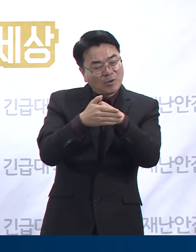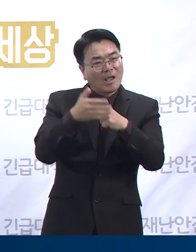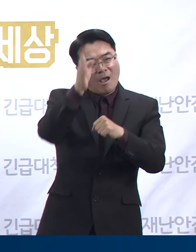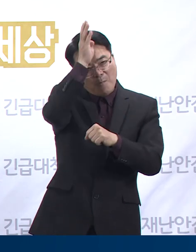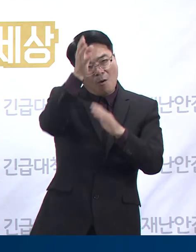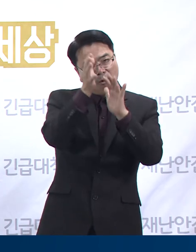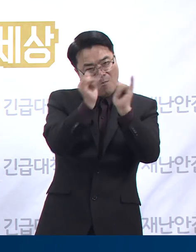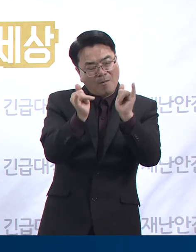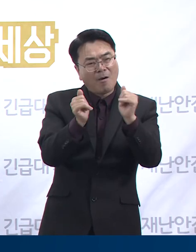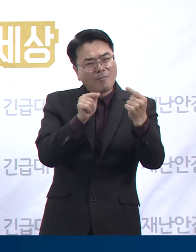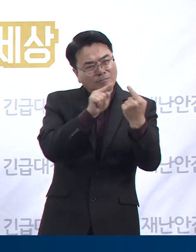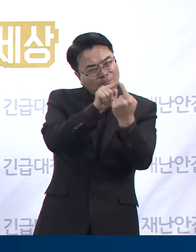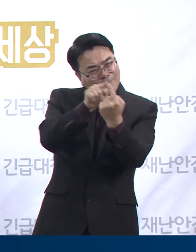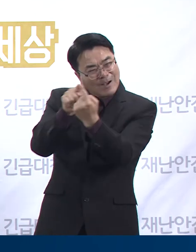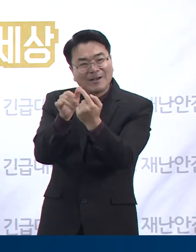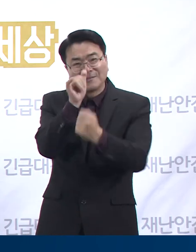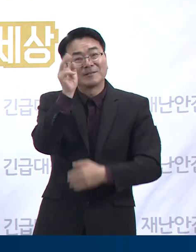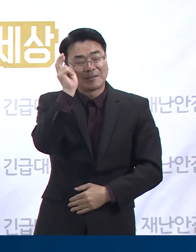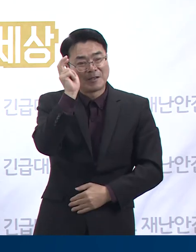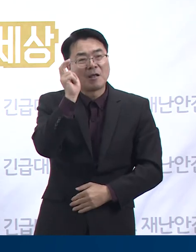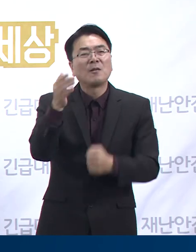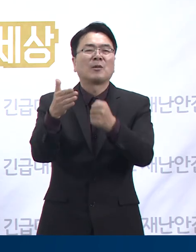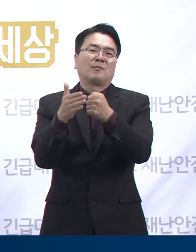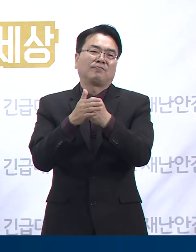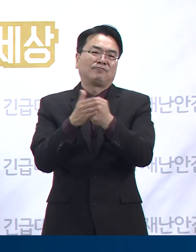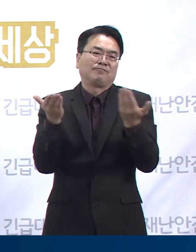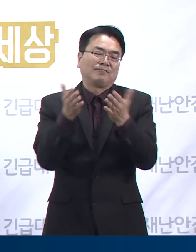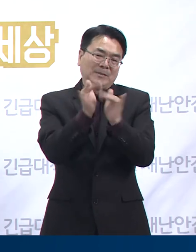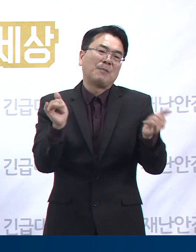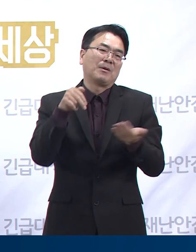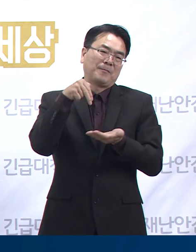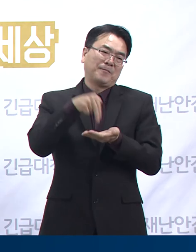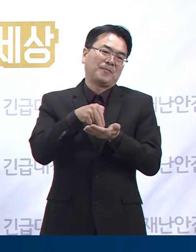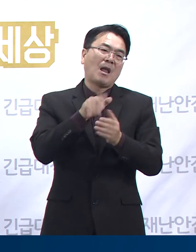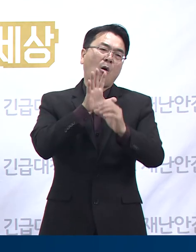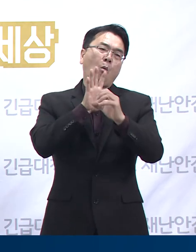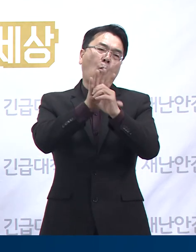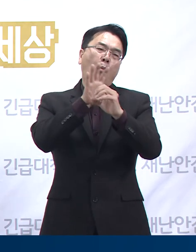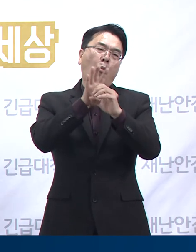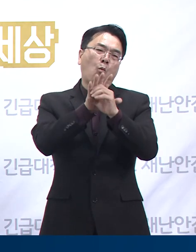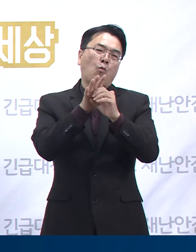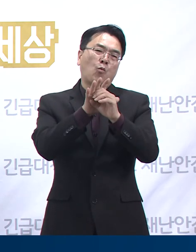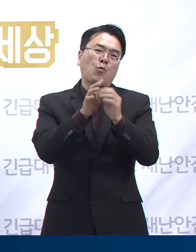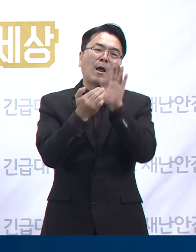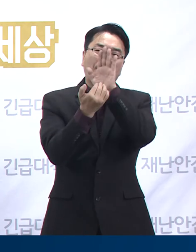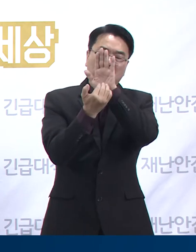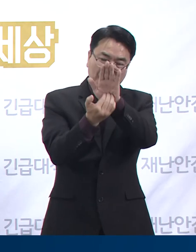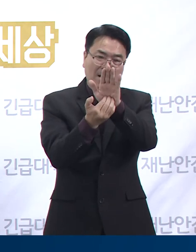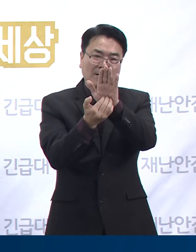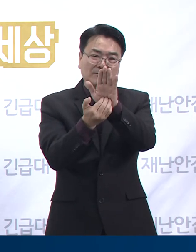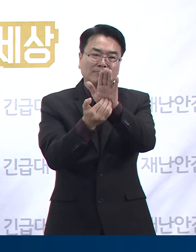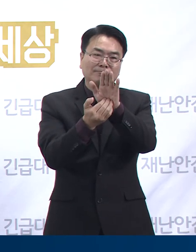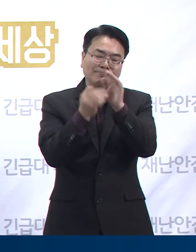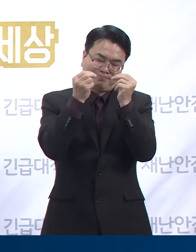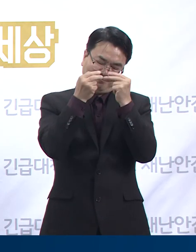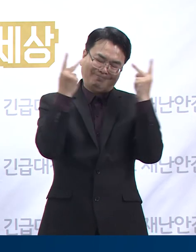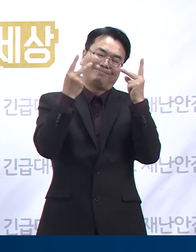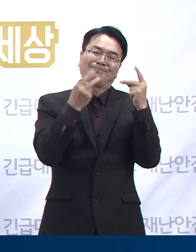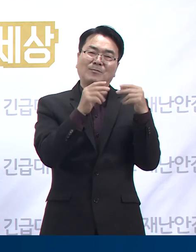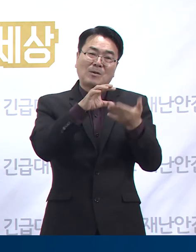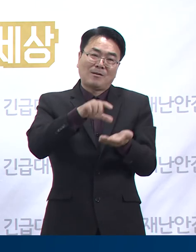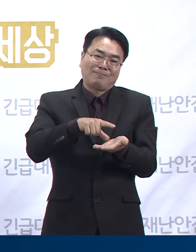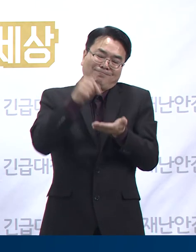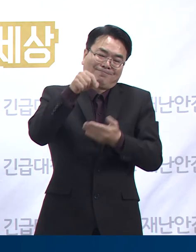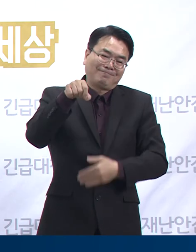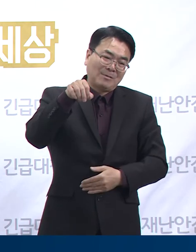수시로 밀접 접촉을 하게 됩니다. 그렇기 때문에 종사자들분이 코로나 방역수칙 준수에 소홀화하시게 되면 이를 통해 환자들에게